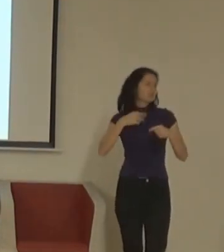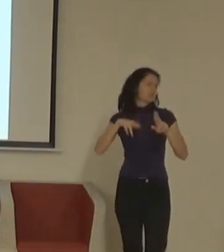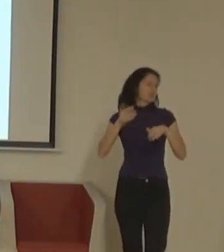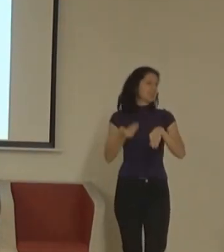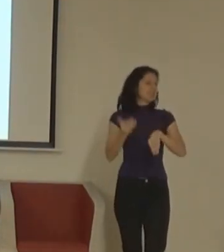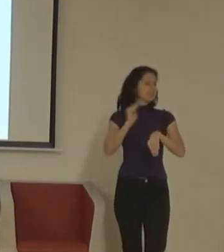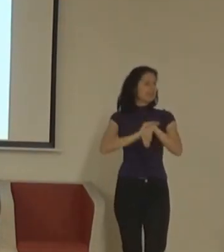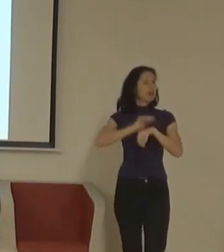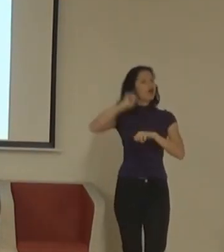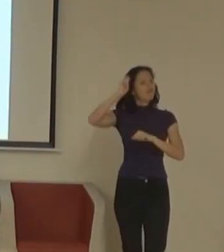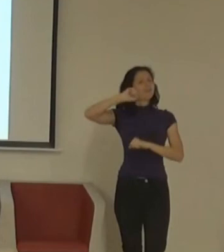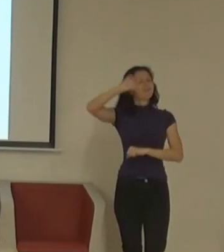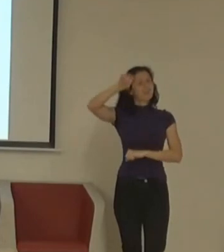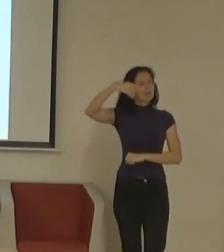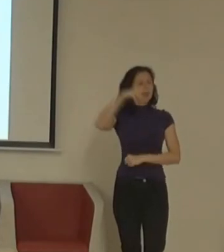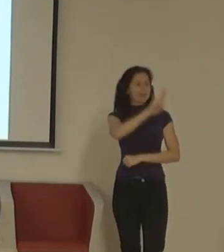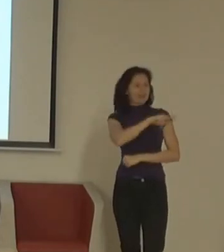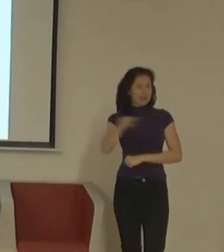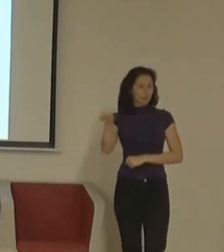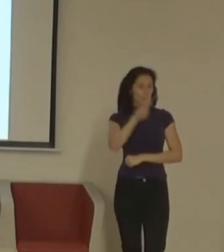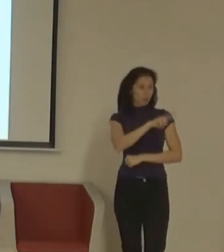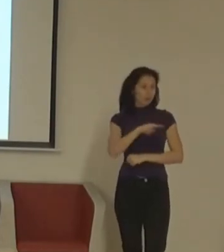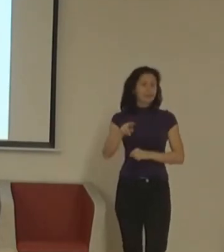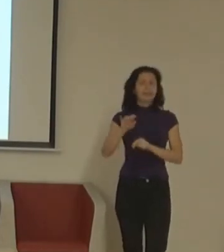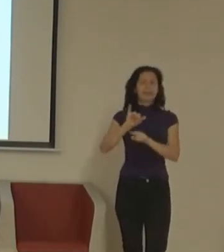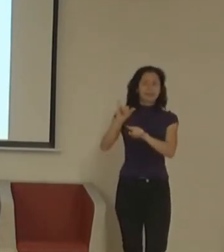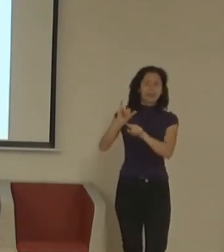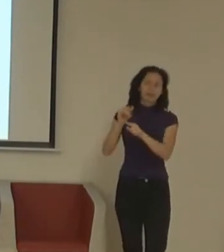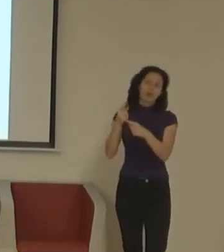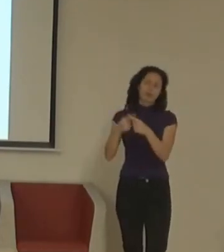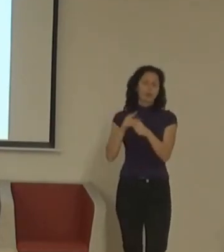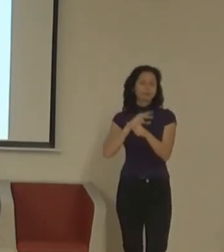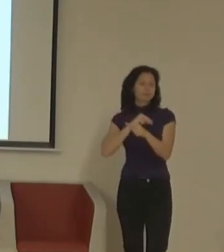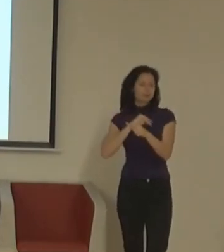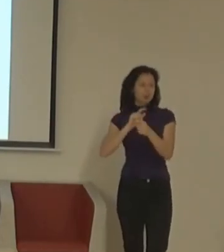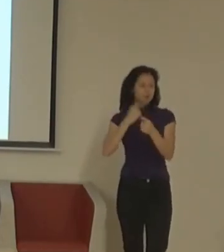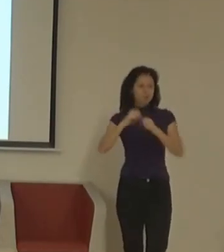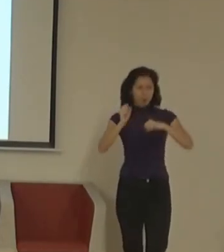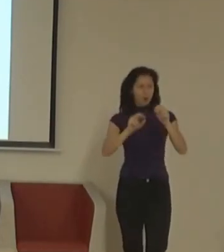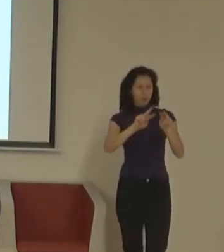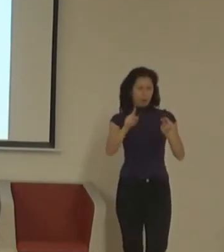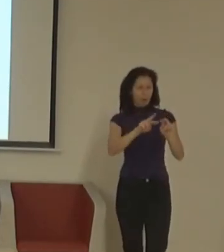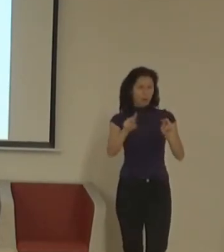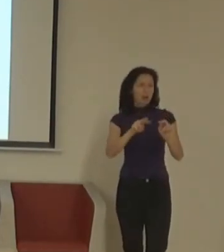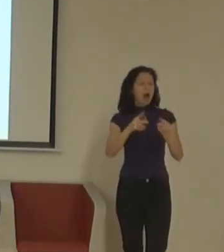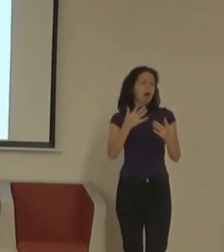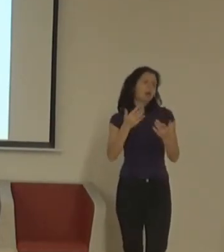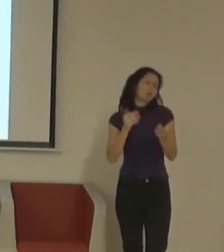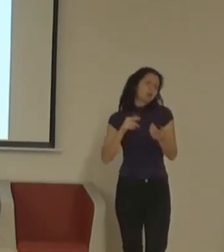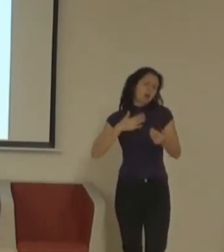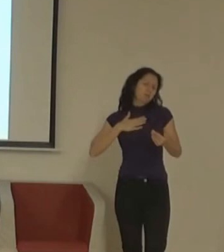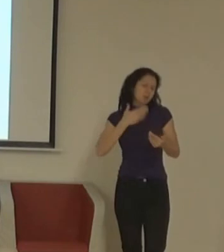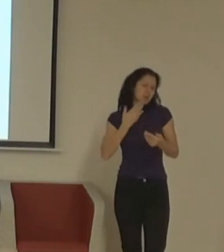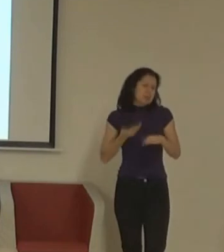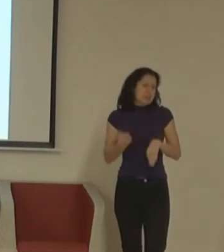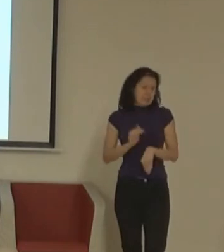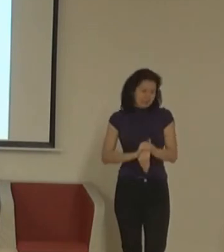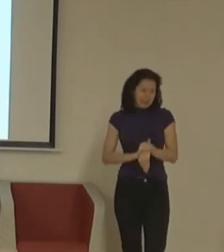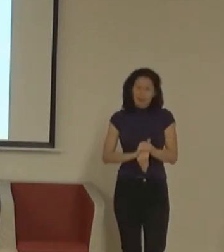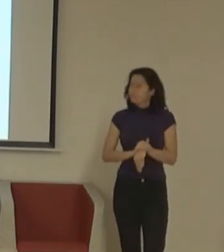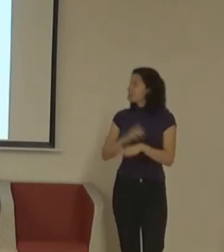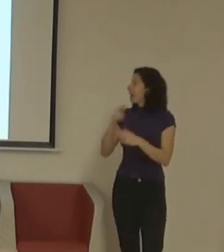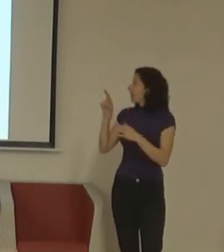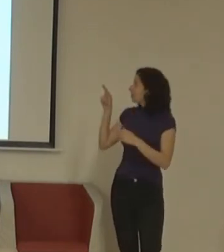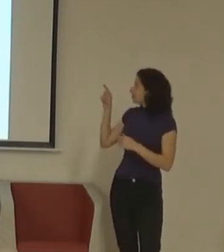připadá trošku prudný, že se tam pořád něco dole chmitá, ale jsme na to zvyklí. Na obrázku je záběr z promítaného filmu v